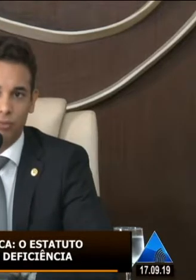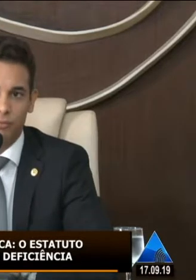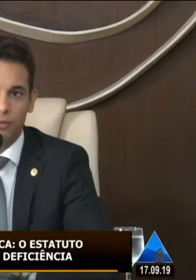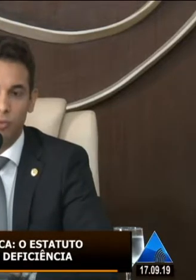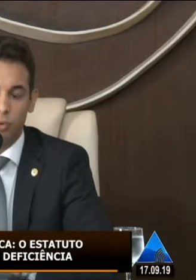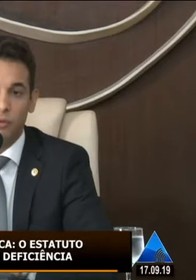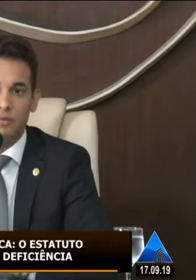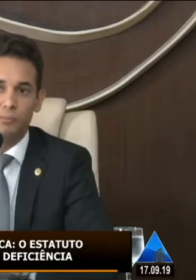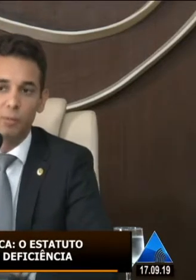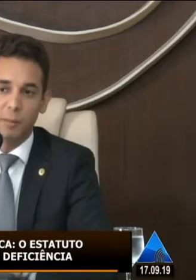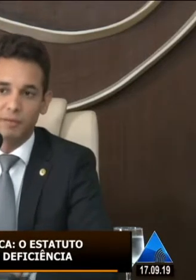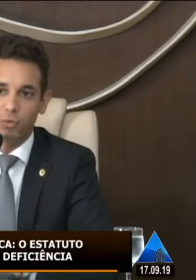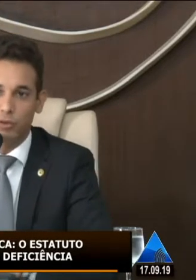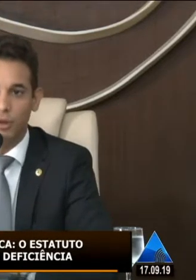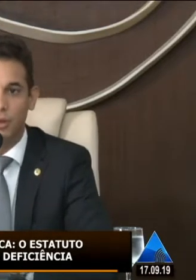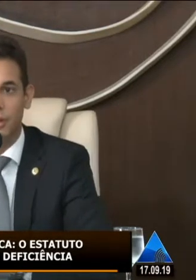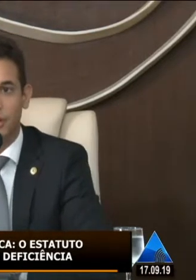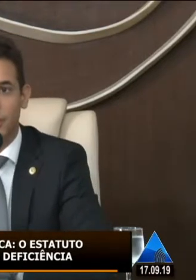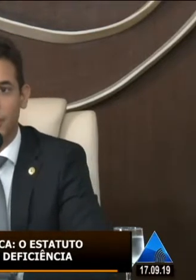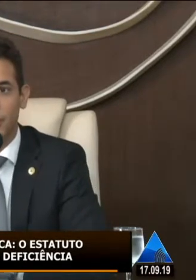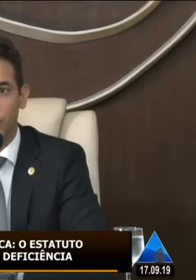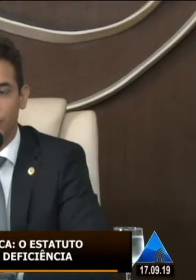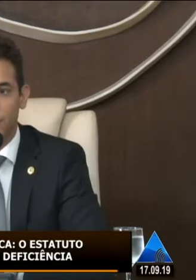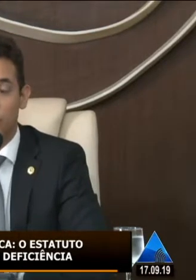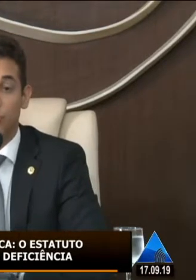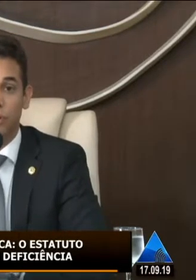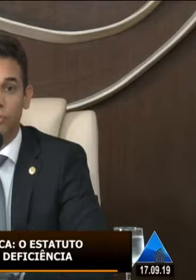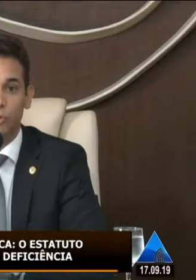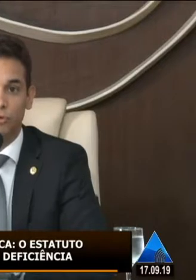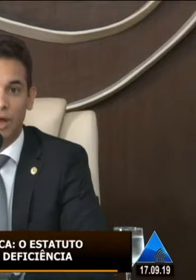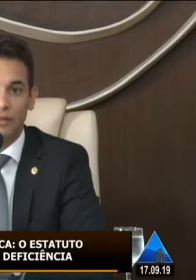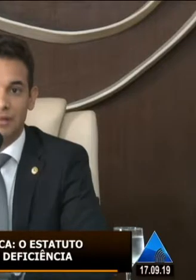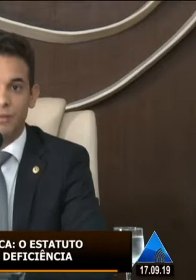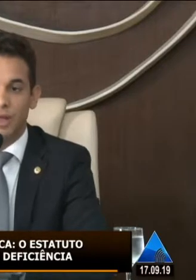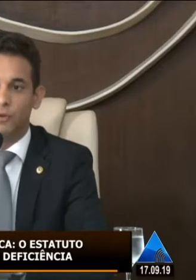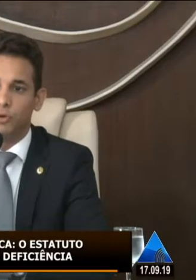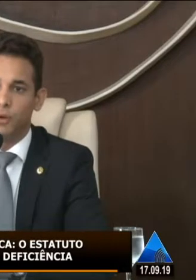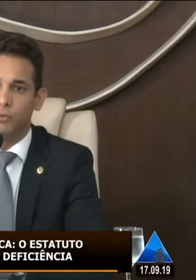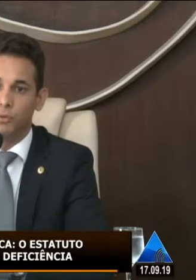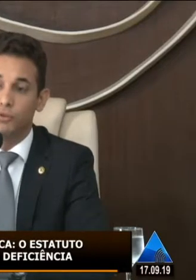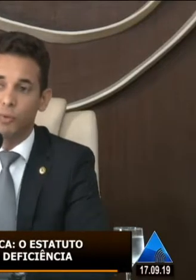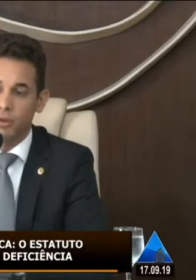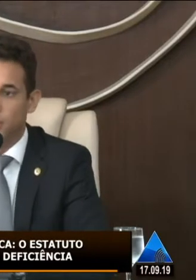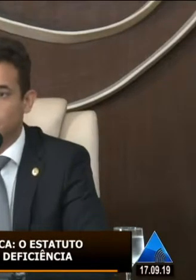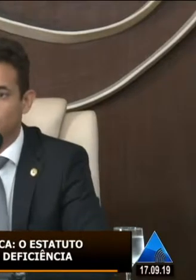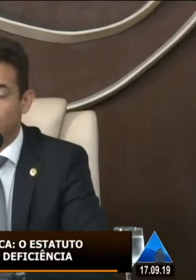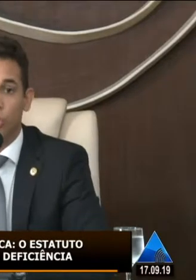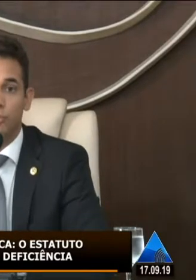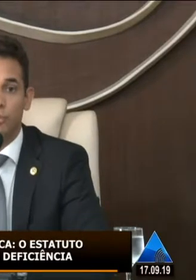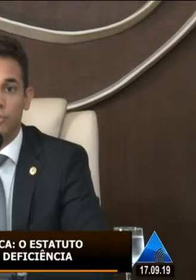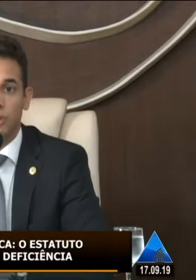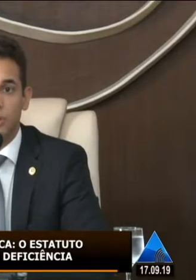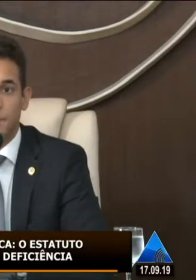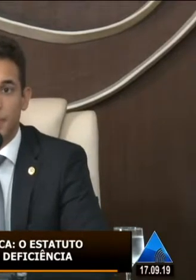enfático. Porque uma audiência pública para discutir o processo de inclusão no nosso Estado e a Assembleia não dispõe. Mas